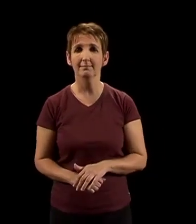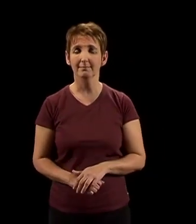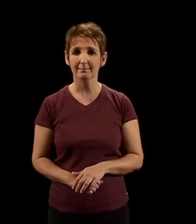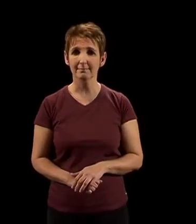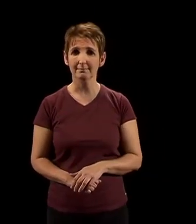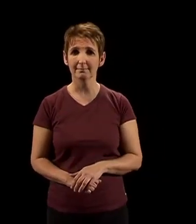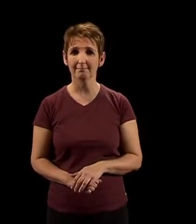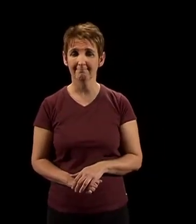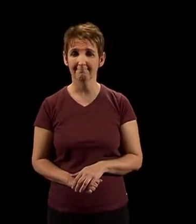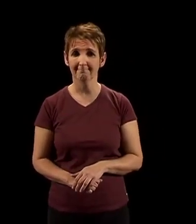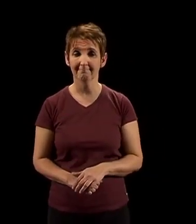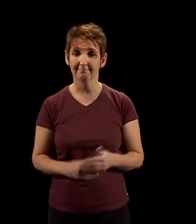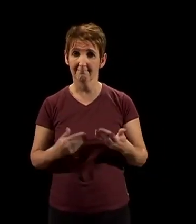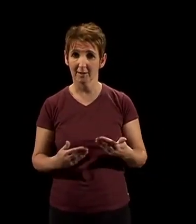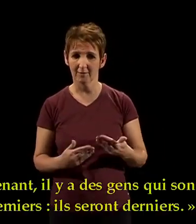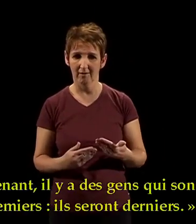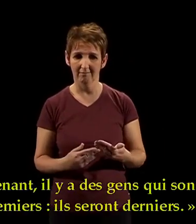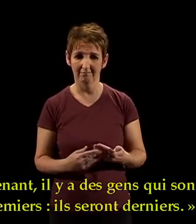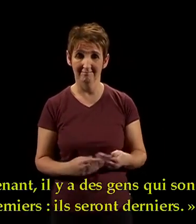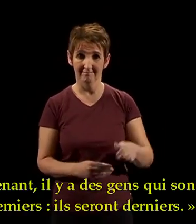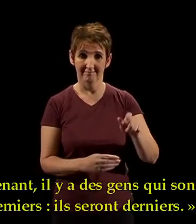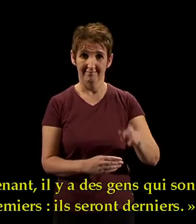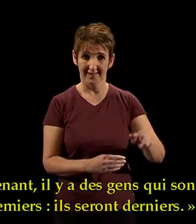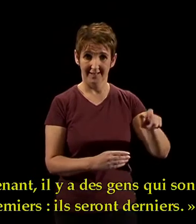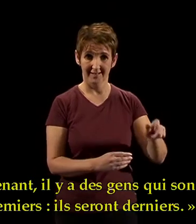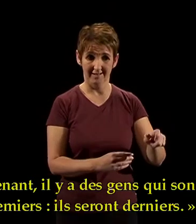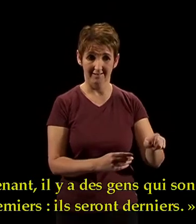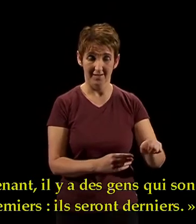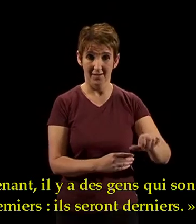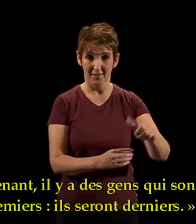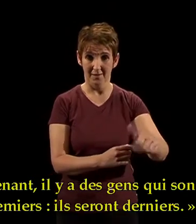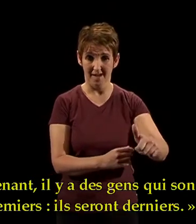Maintenant, il y a des gens qui sont les derniers, ils seront les premiers.